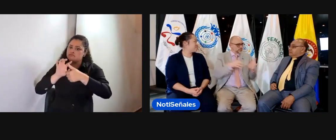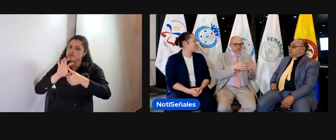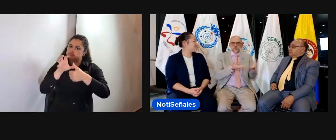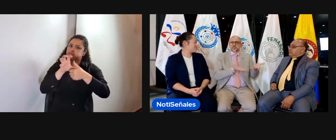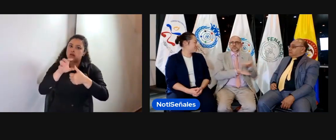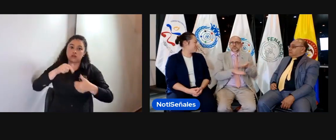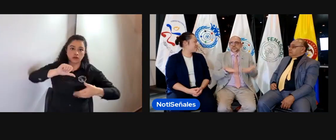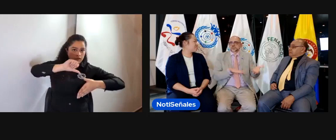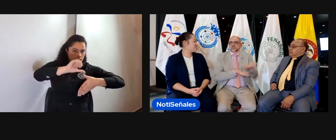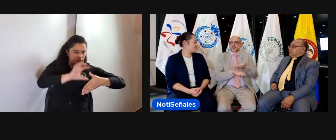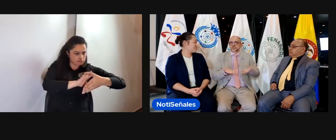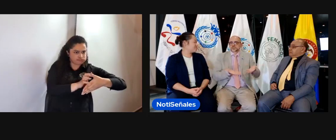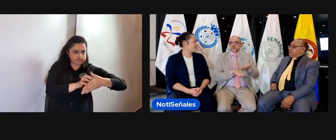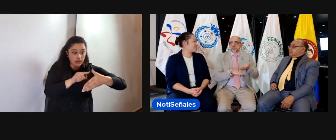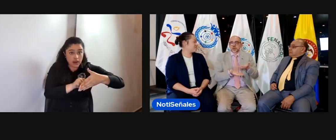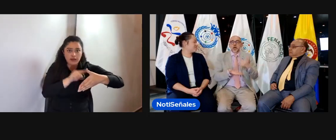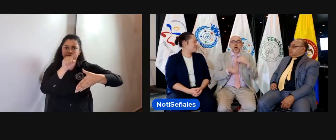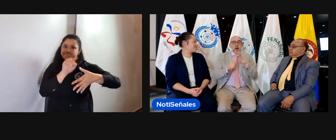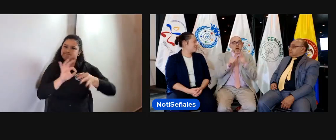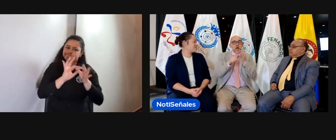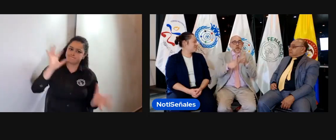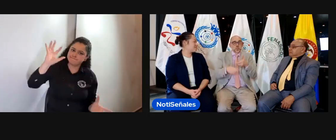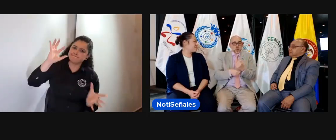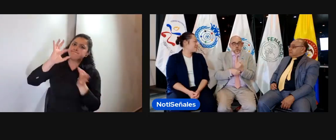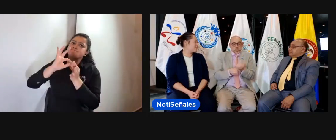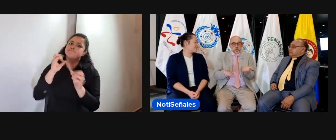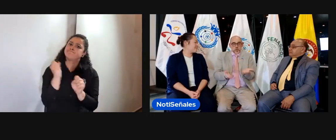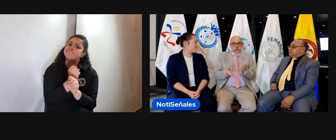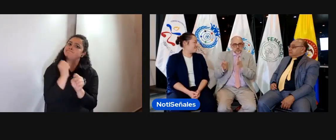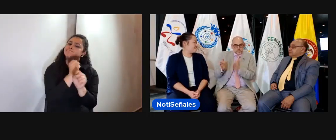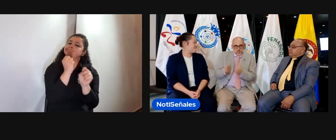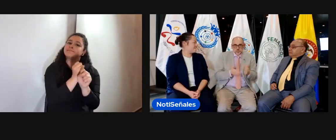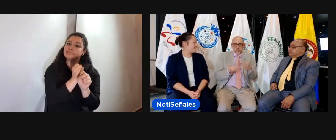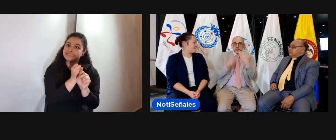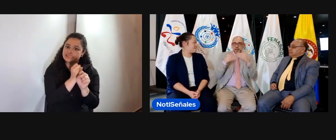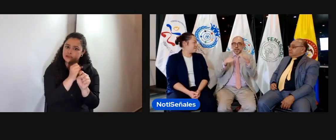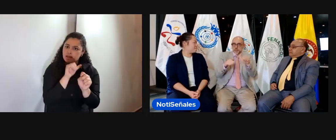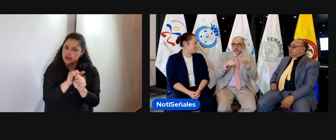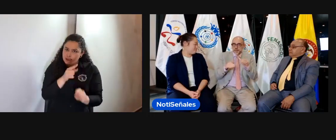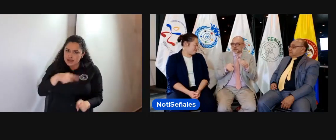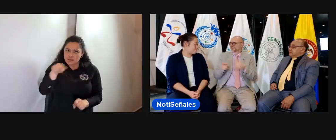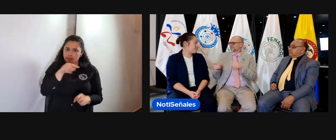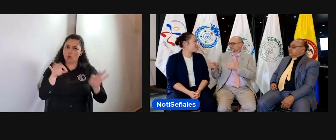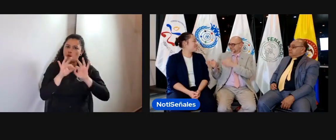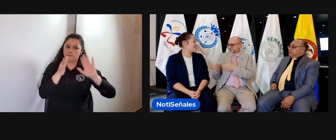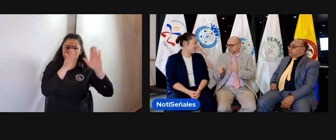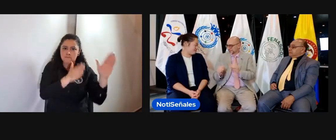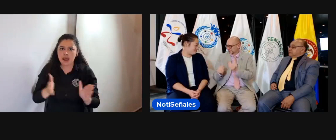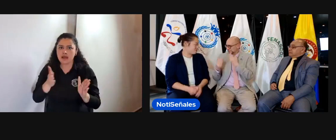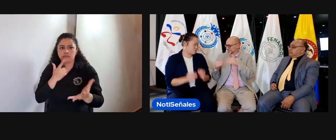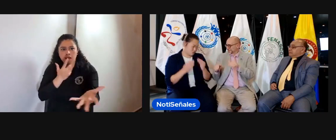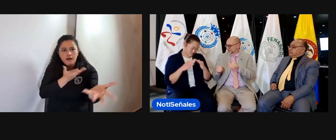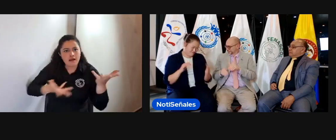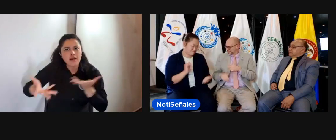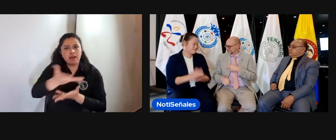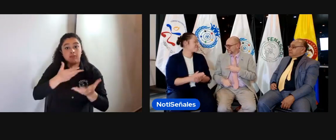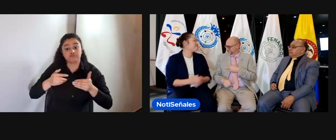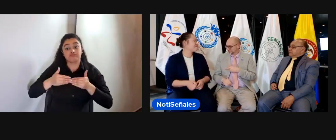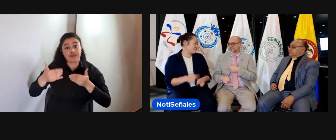estamos buscando seguir trabajando de la mano con las dos regiones, y que tengamos esa representación en la asamblea, y también